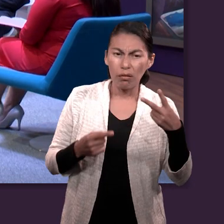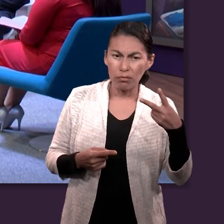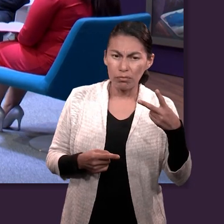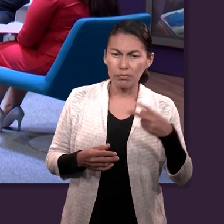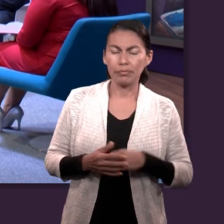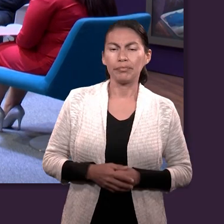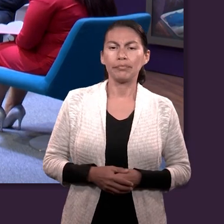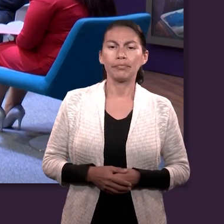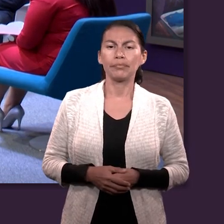de aquí?